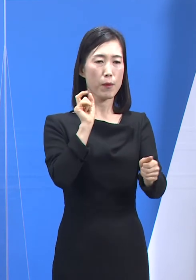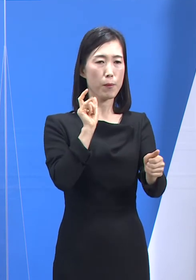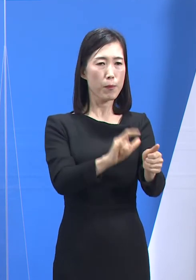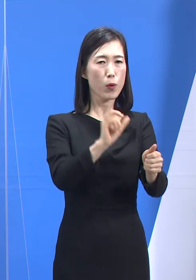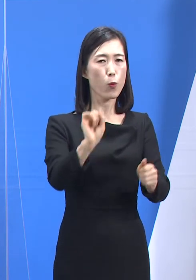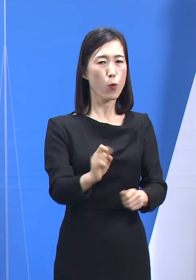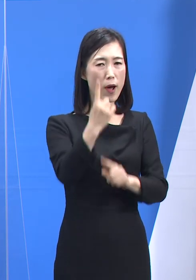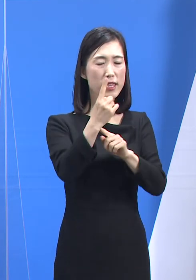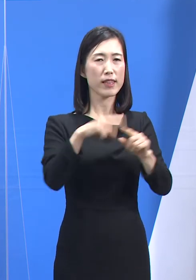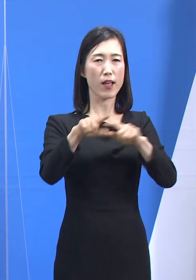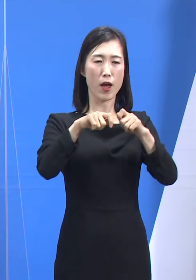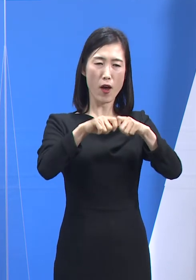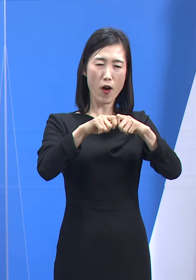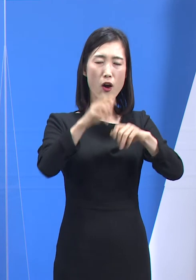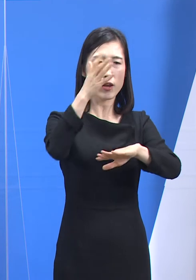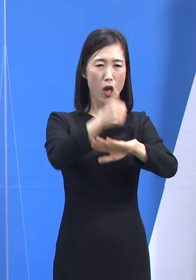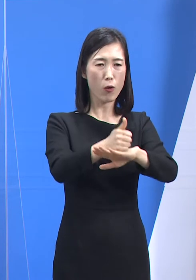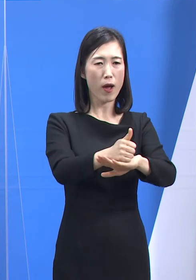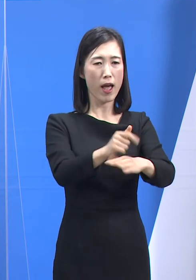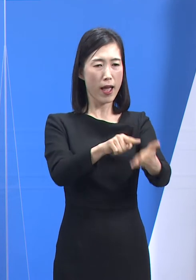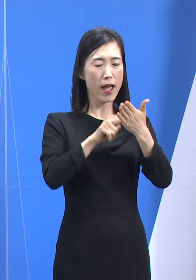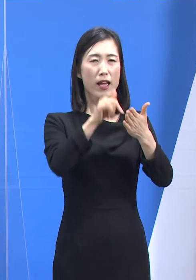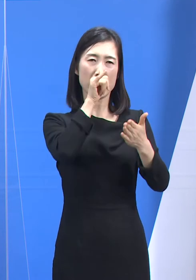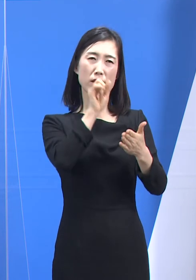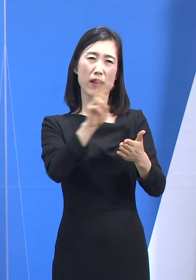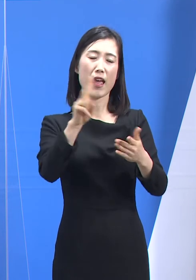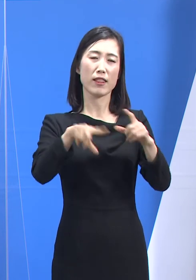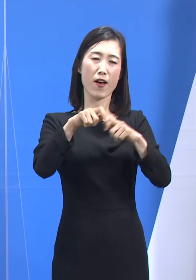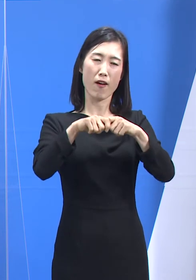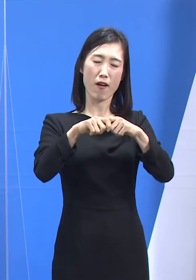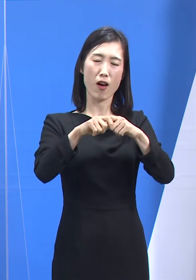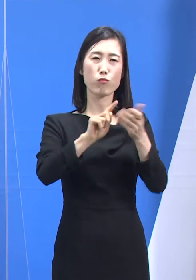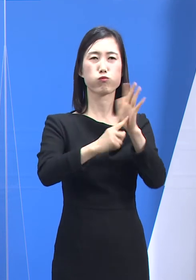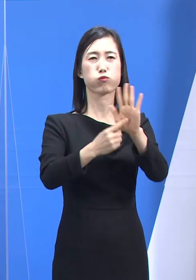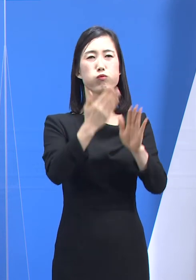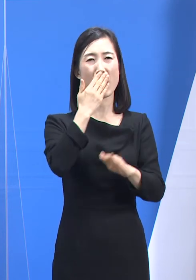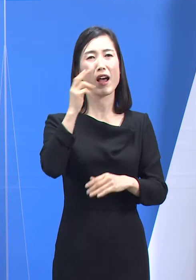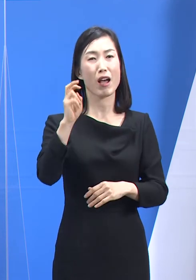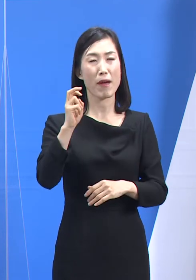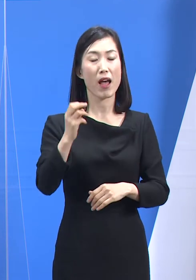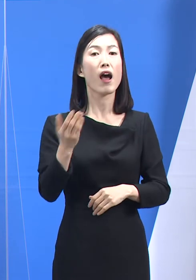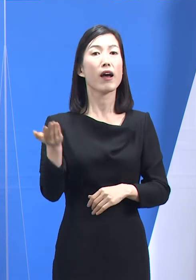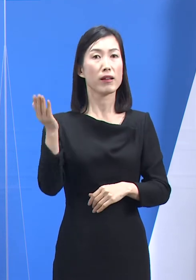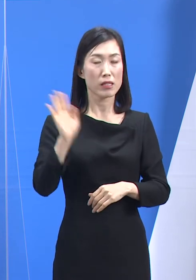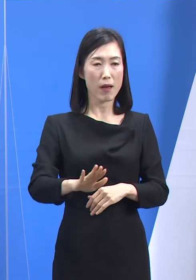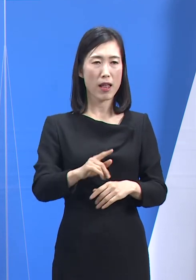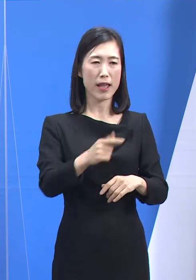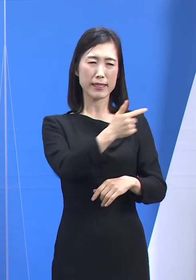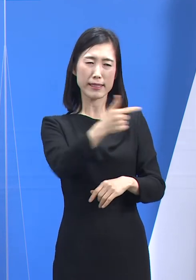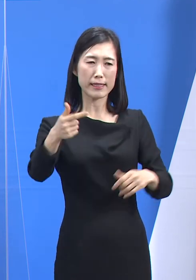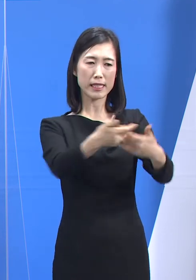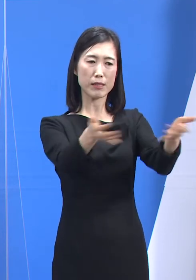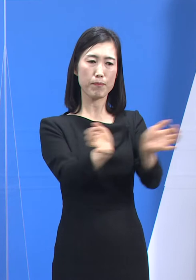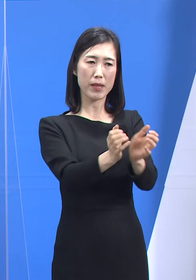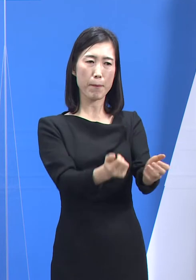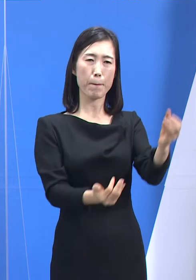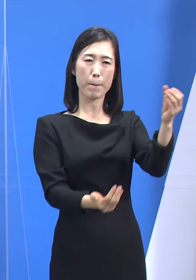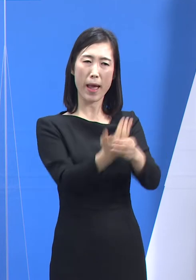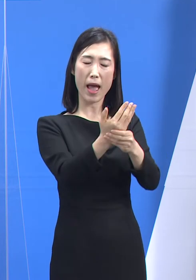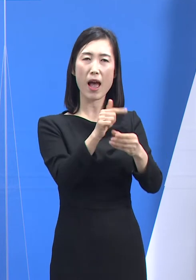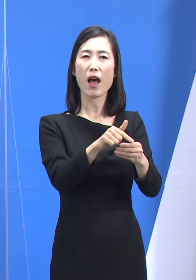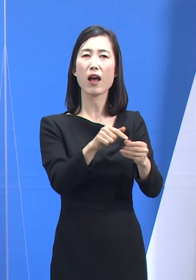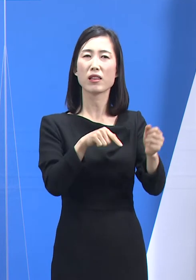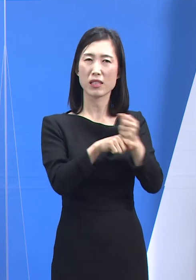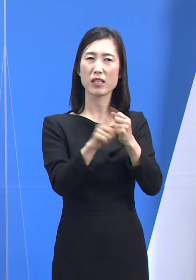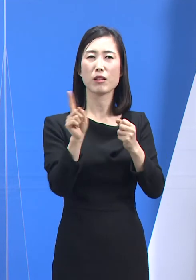결과가 공개되어야 상세한 분석이 가능하겠지만 집단 감염 클러스터가 새로 확인된 초기에 높은